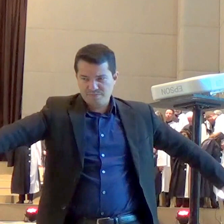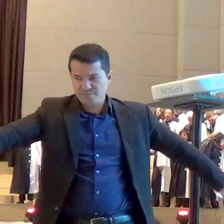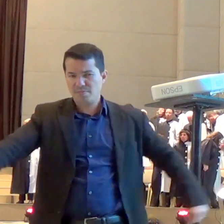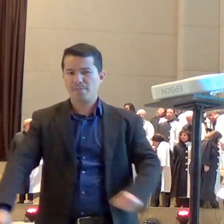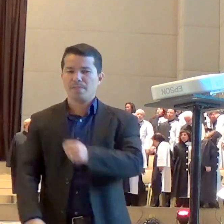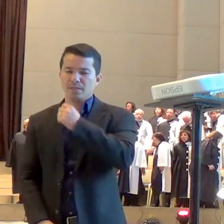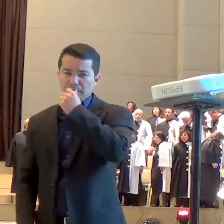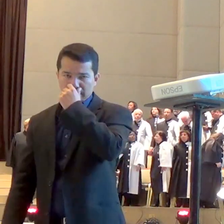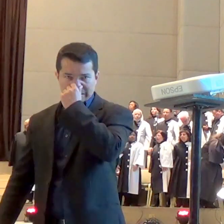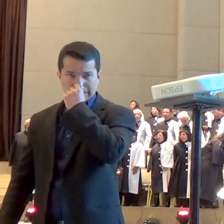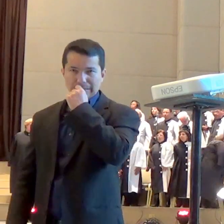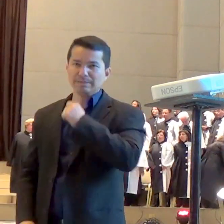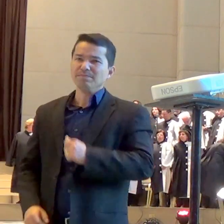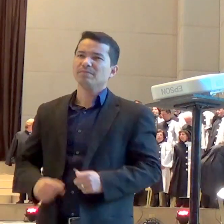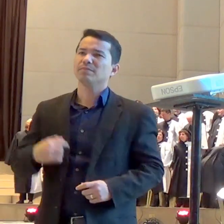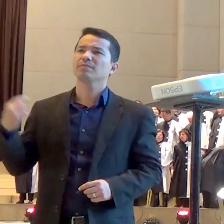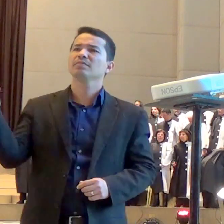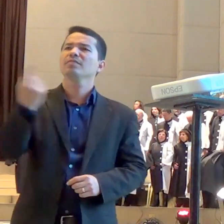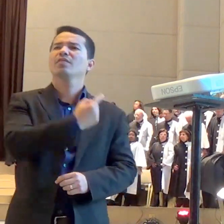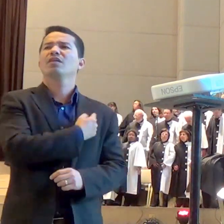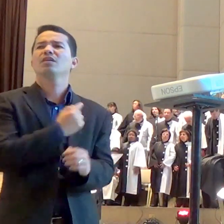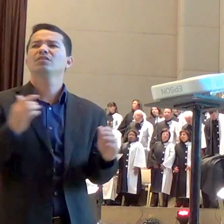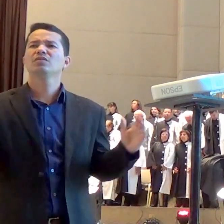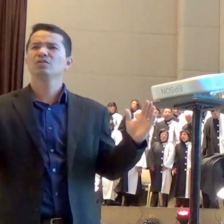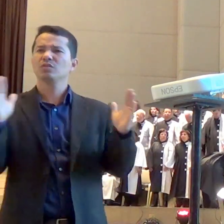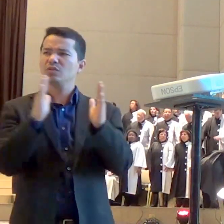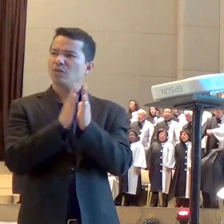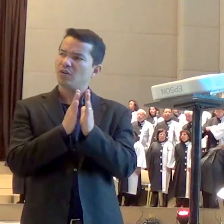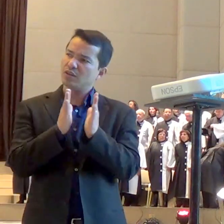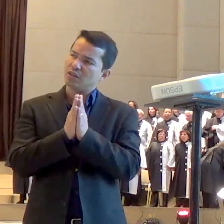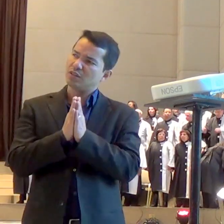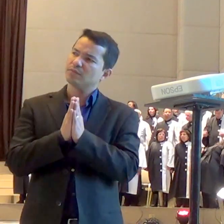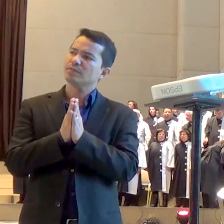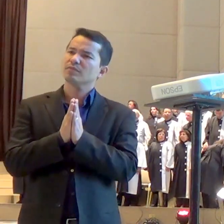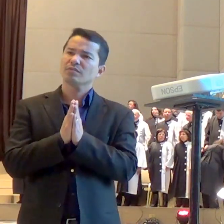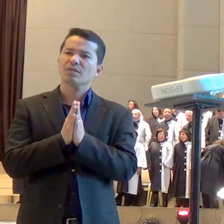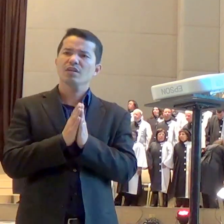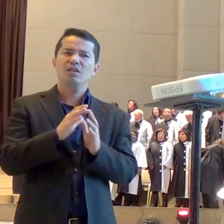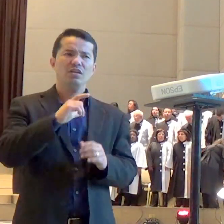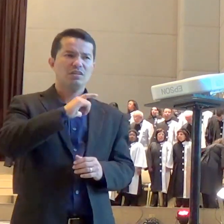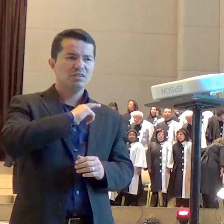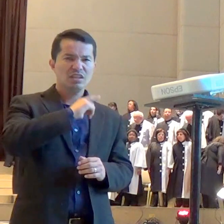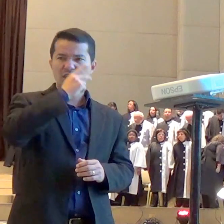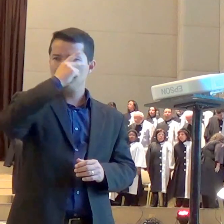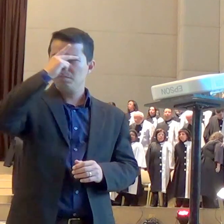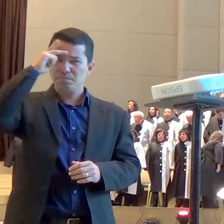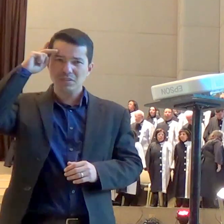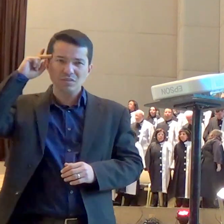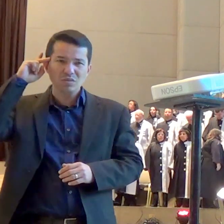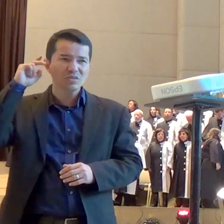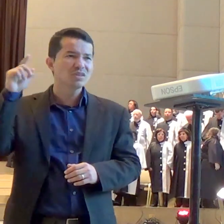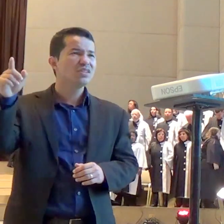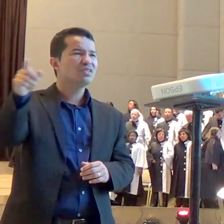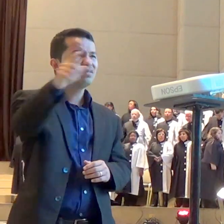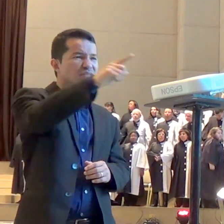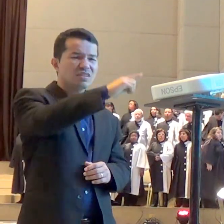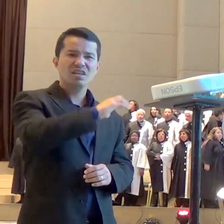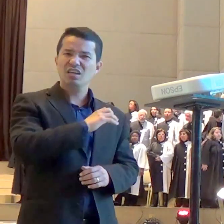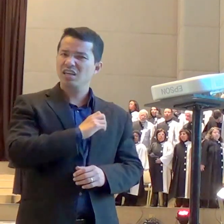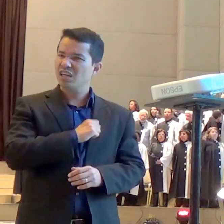você concorda com isso tem gente que você ama que está longe daqui agora mas que precisa da graça